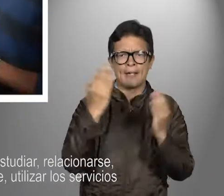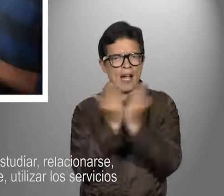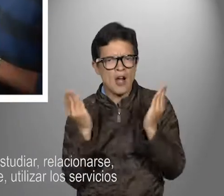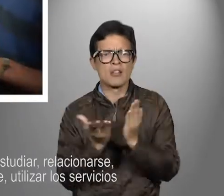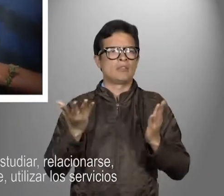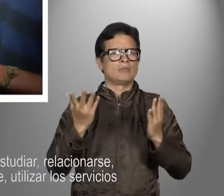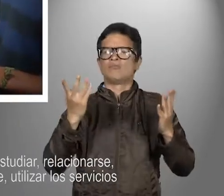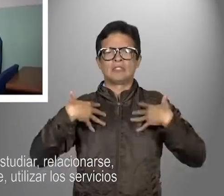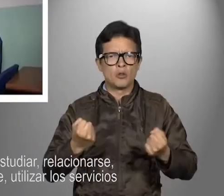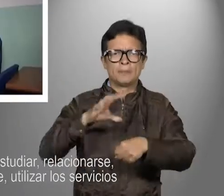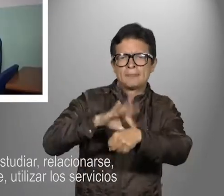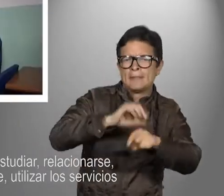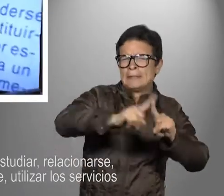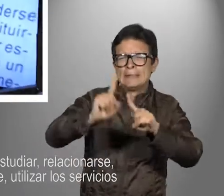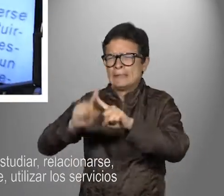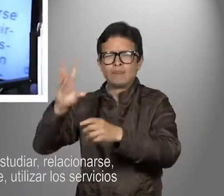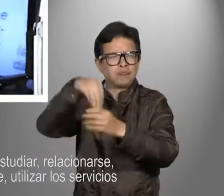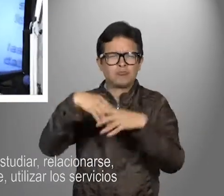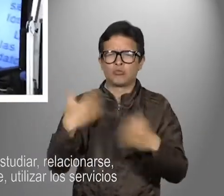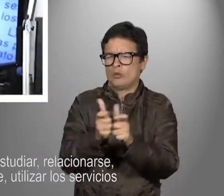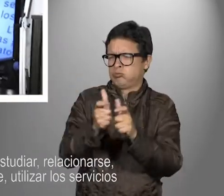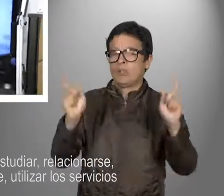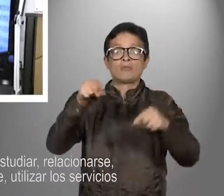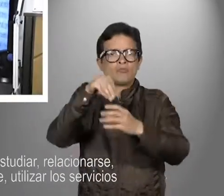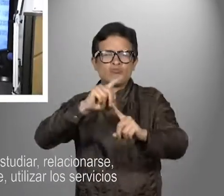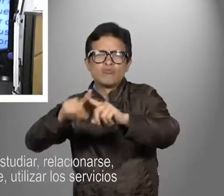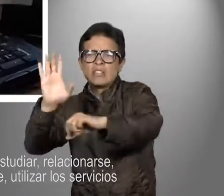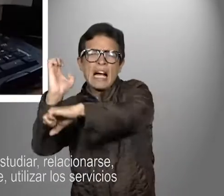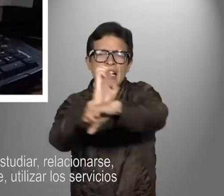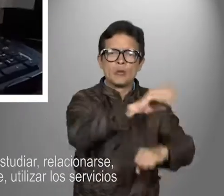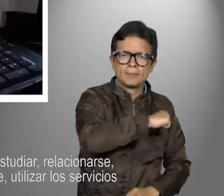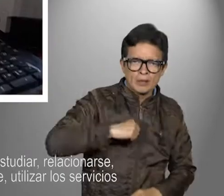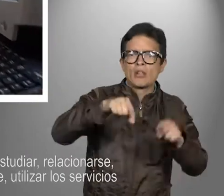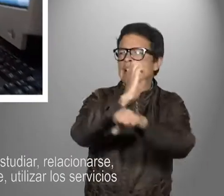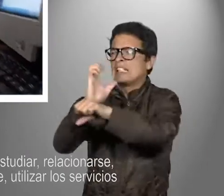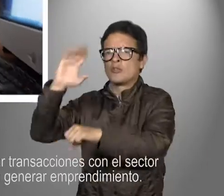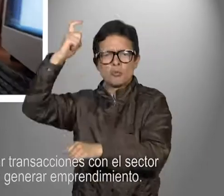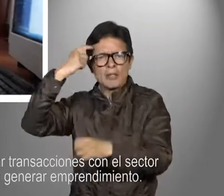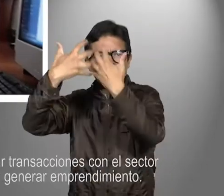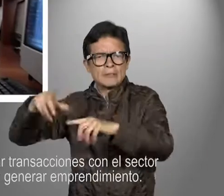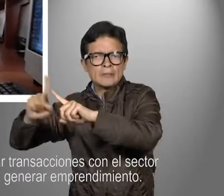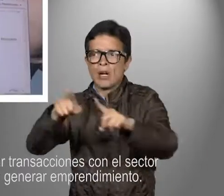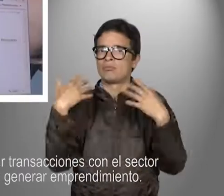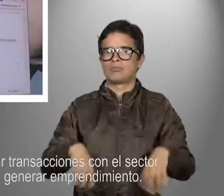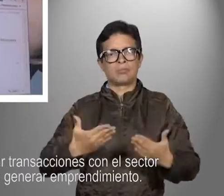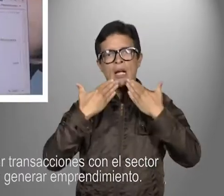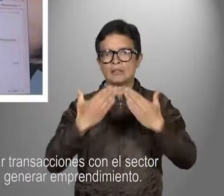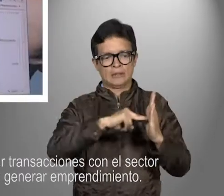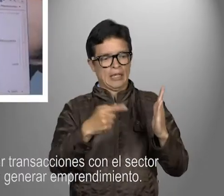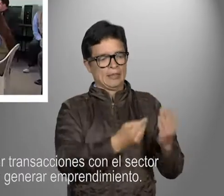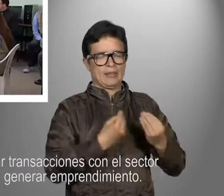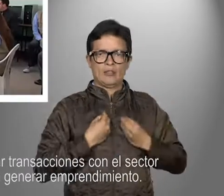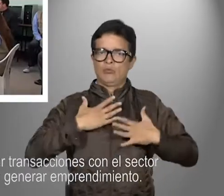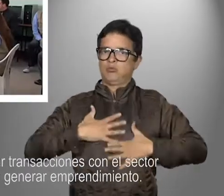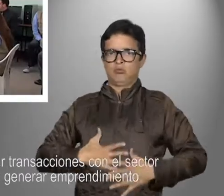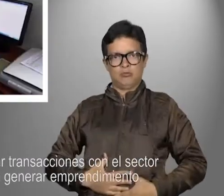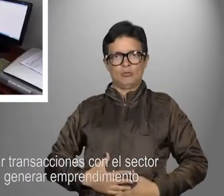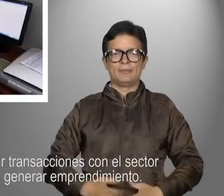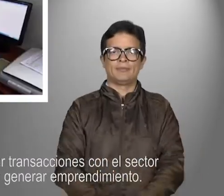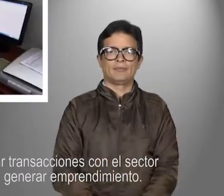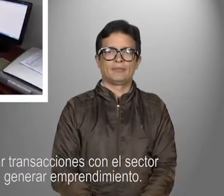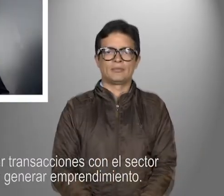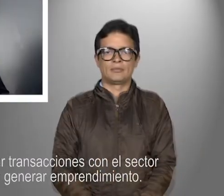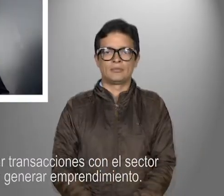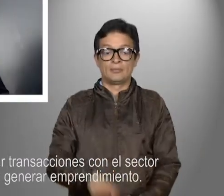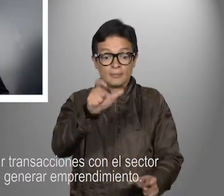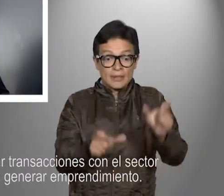trabajar, estudiar, relacionarse, movilizarse, utilizar los servicios del Estado, realizar transacciones con el sector privado